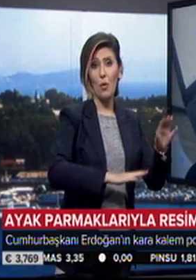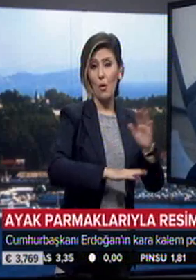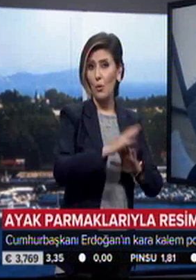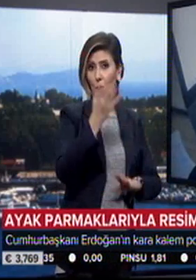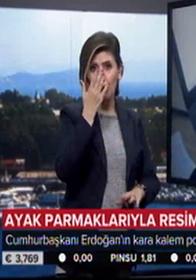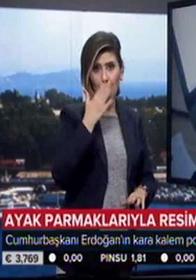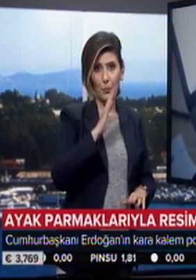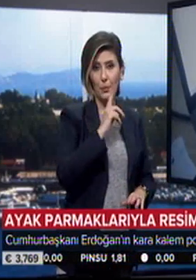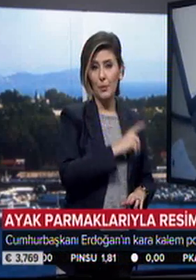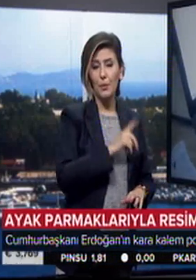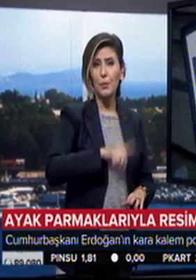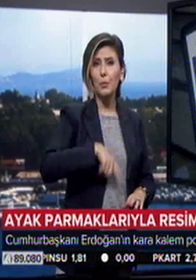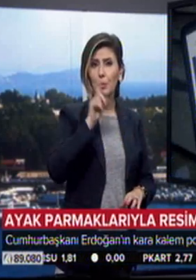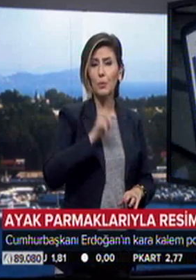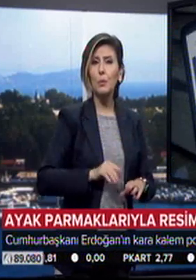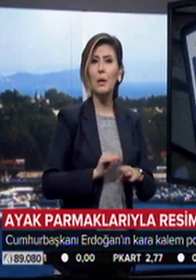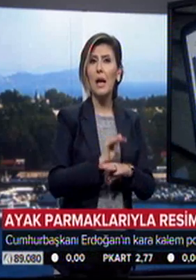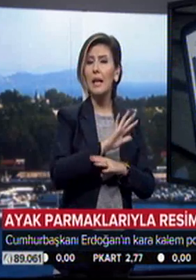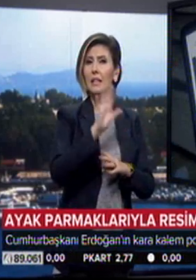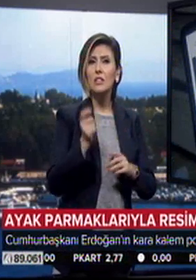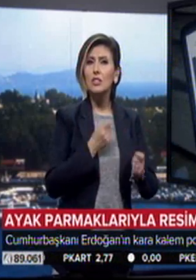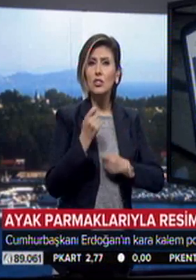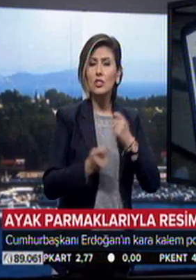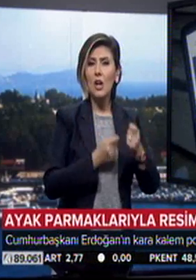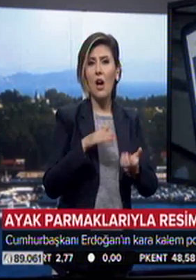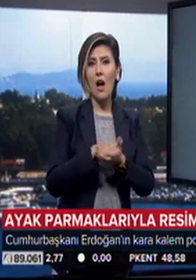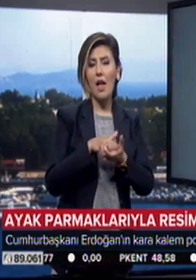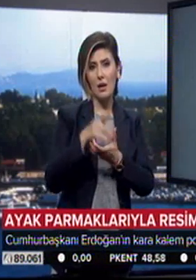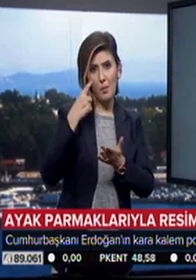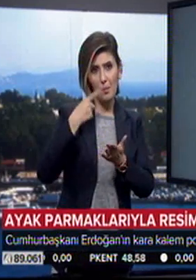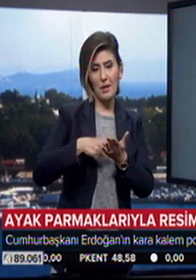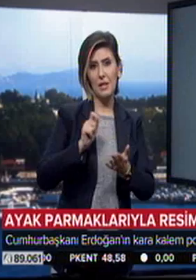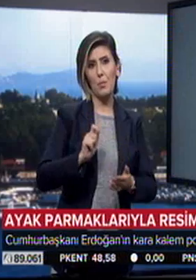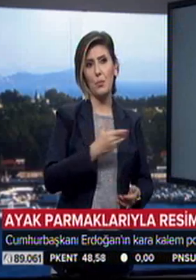olmayan genç kız günlük hayatındaki bütün işlerini ayaklarıyla yapıyor.